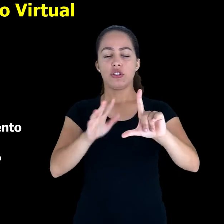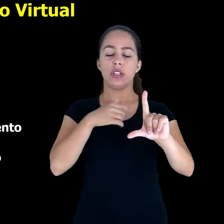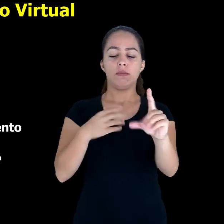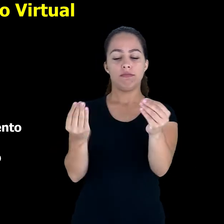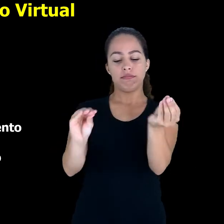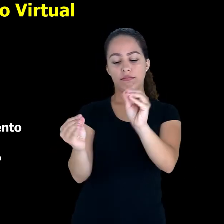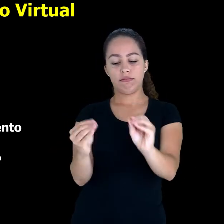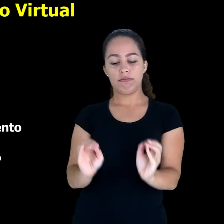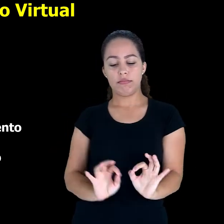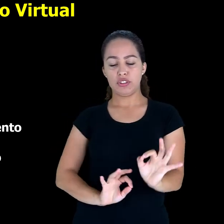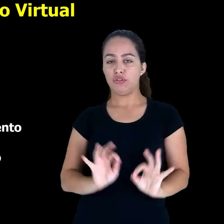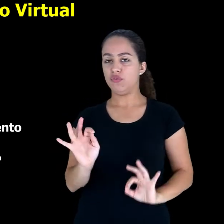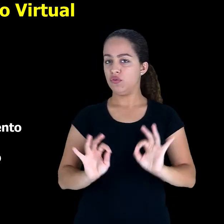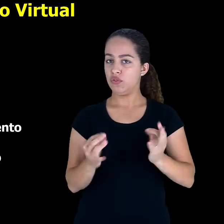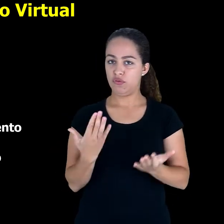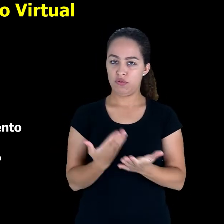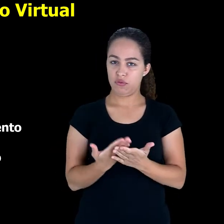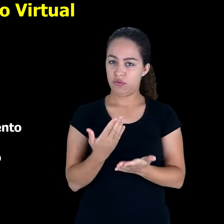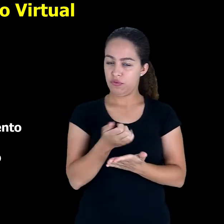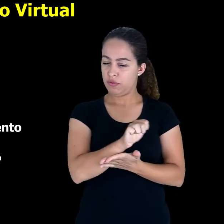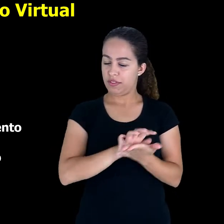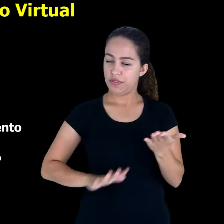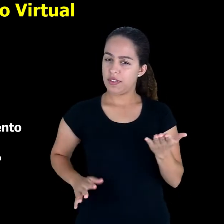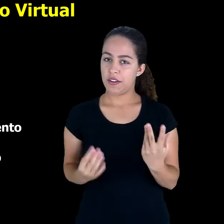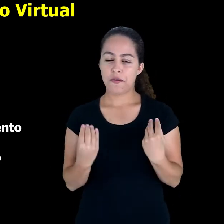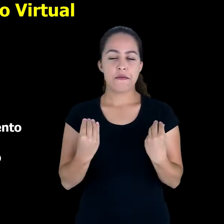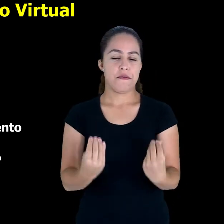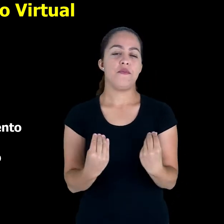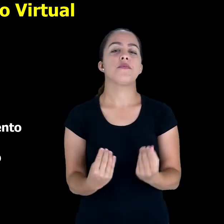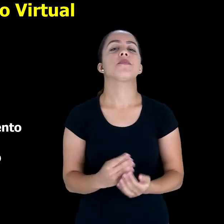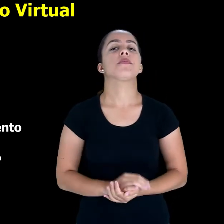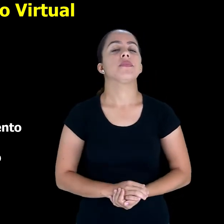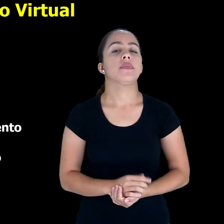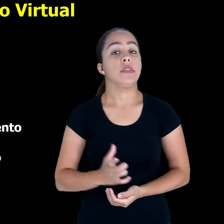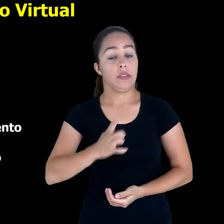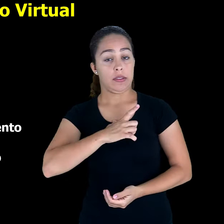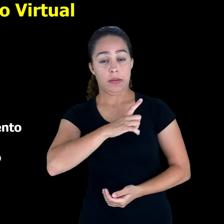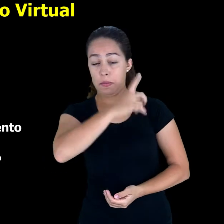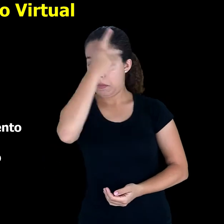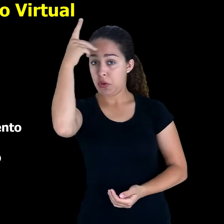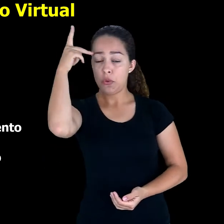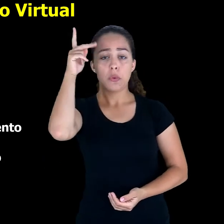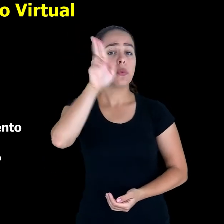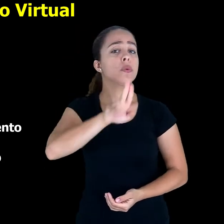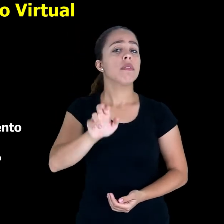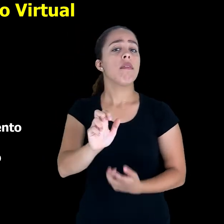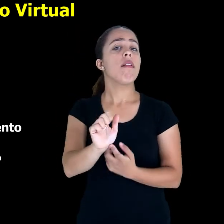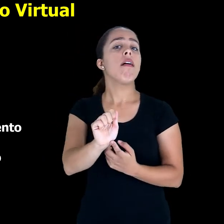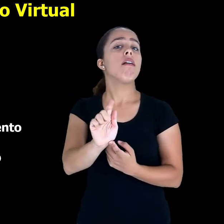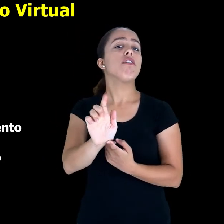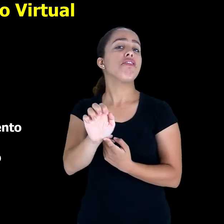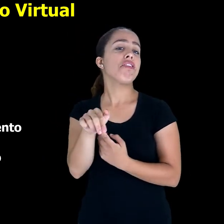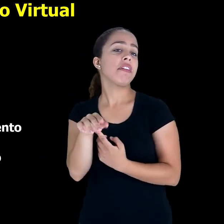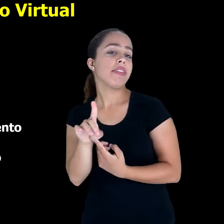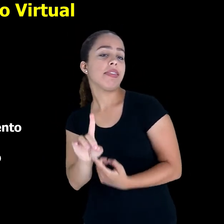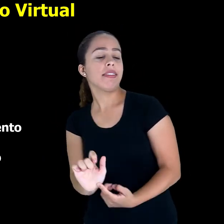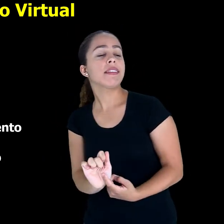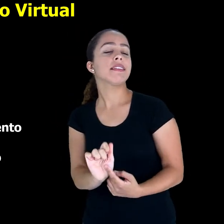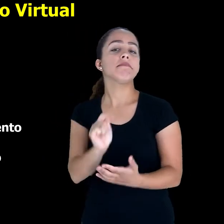suas atividades, para estruturar. Hoje nós temos pessoas que usam, por exemplo, agendas